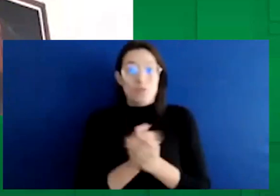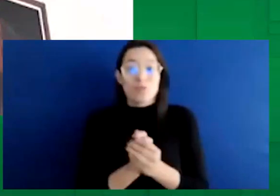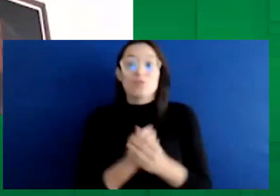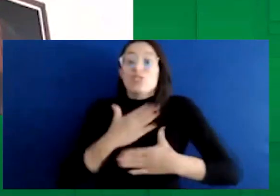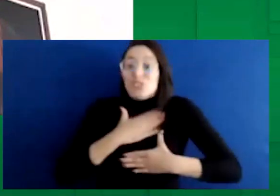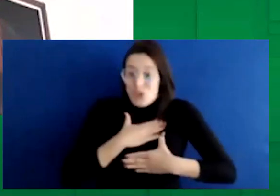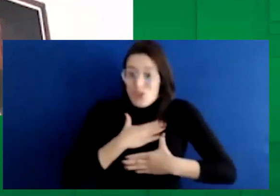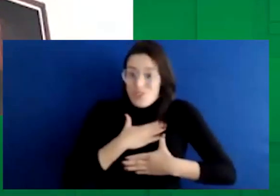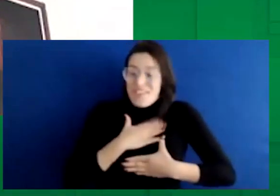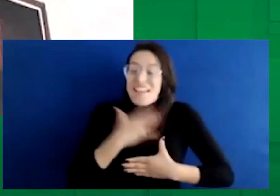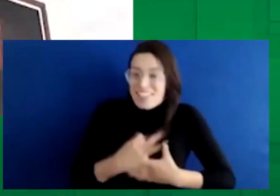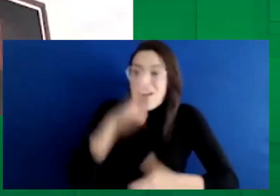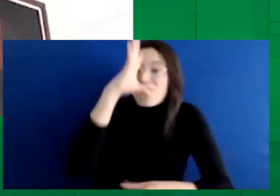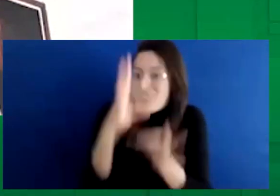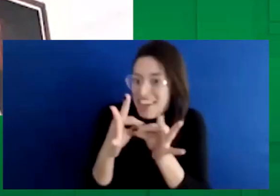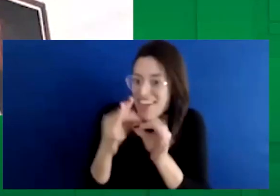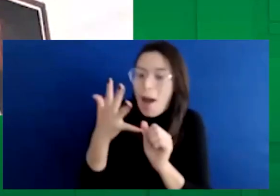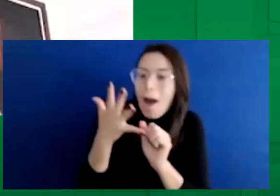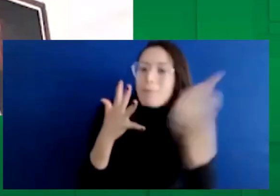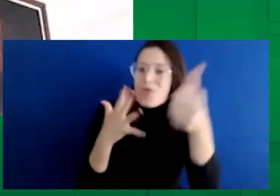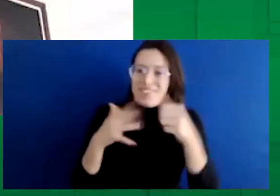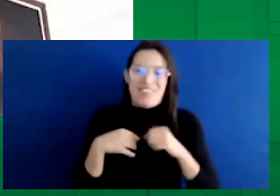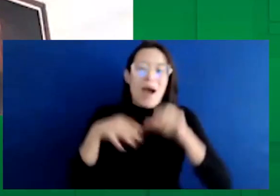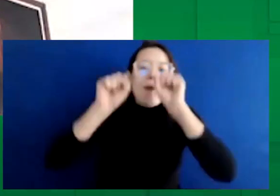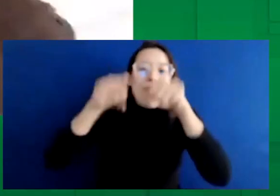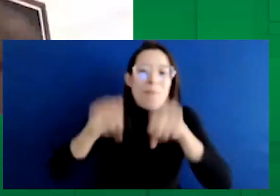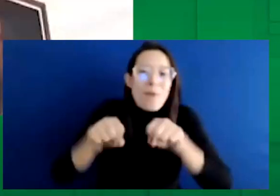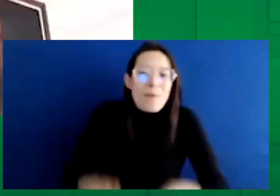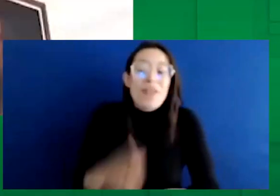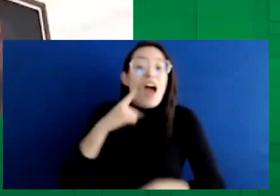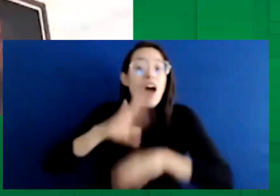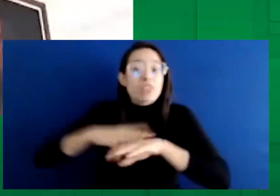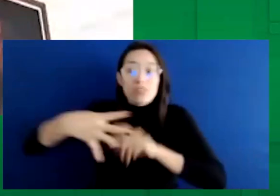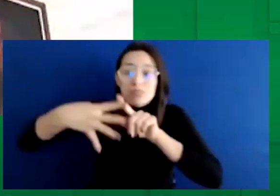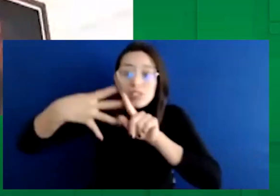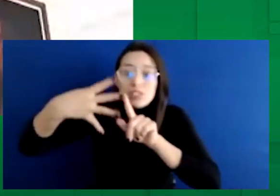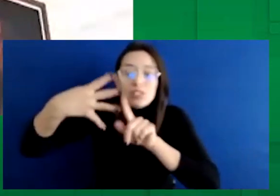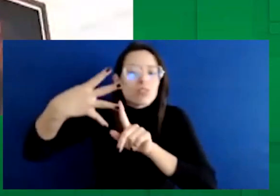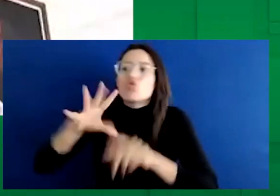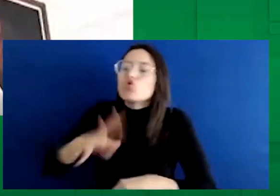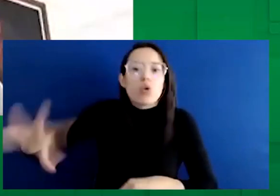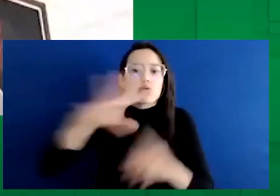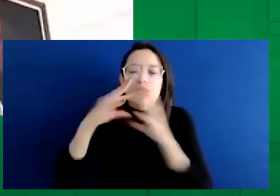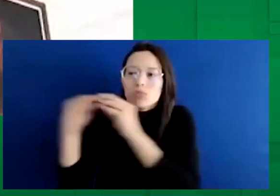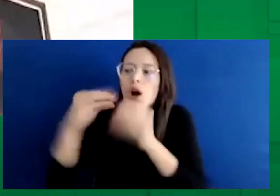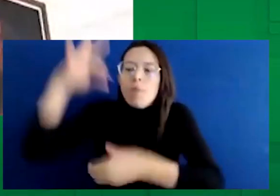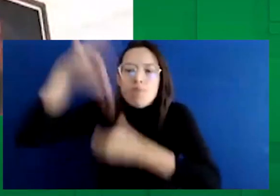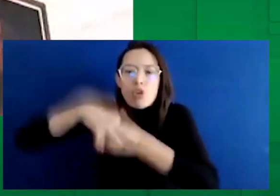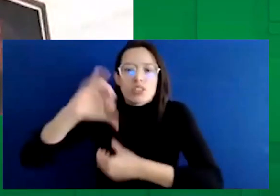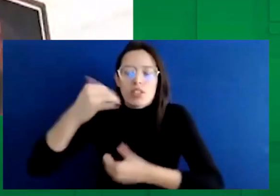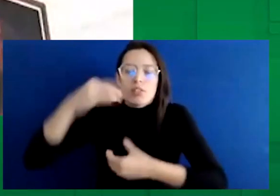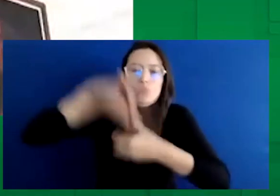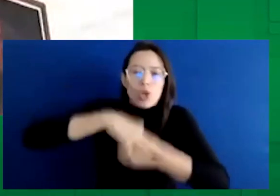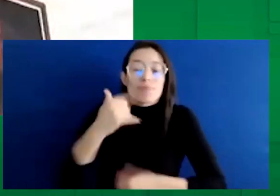apruebe porque en los tres debates ha pasado unánimemente. Es decir, por la comisión sexta de